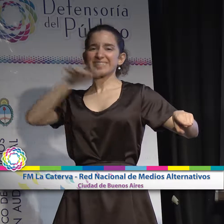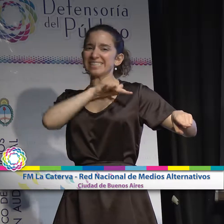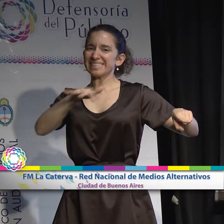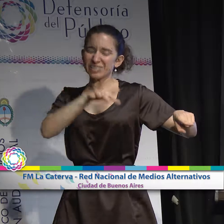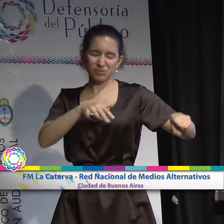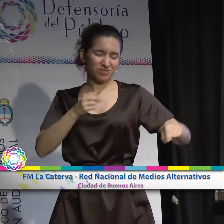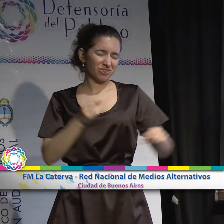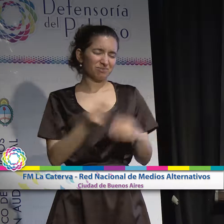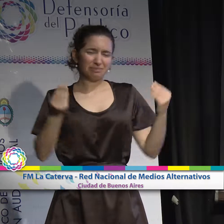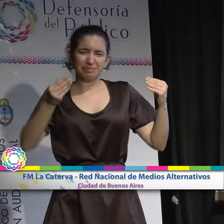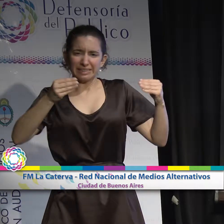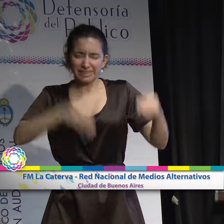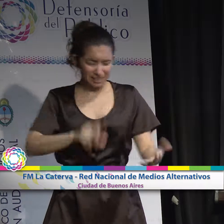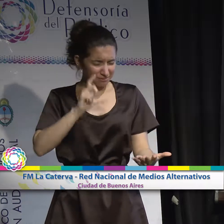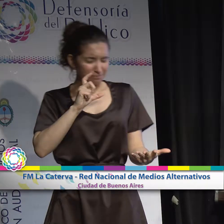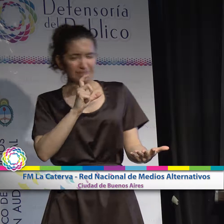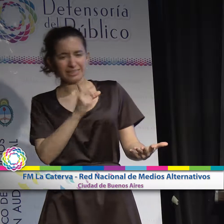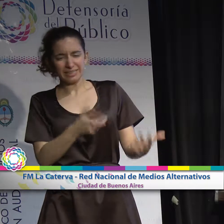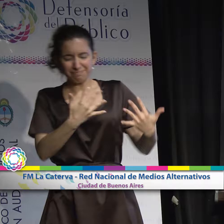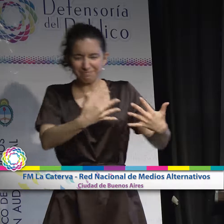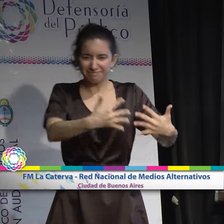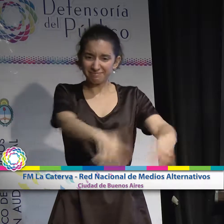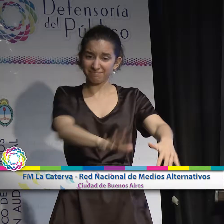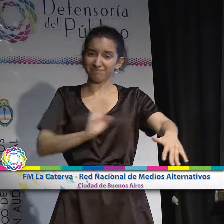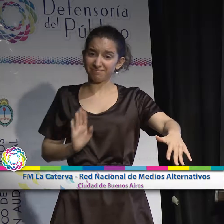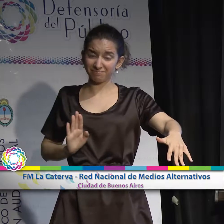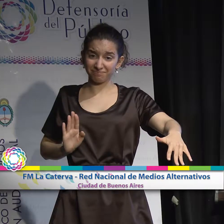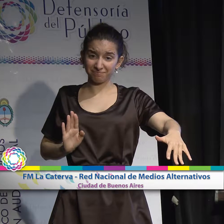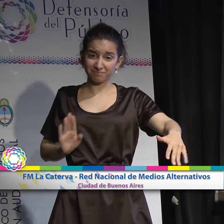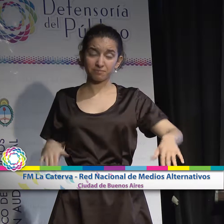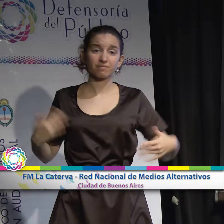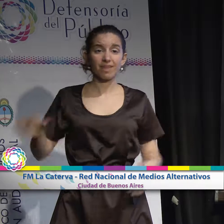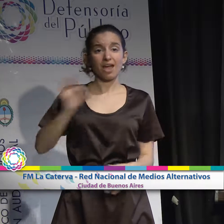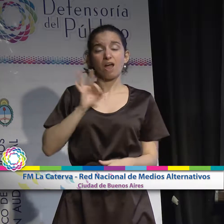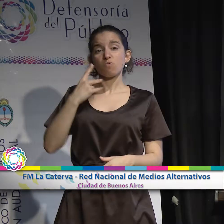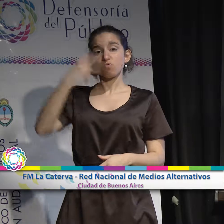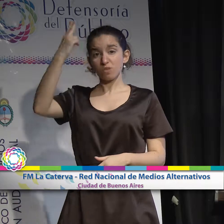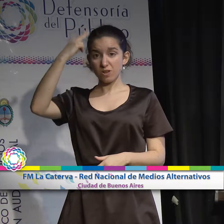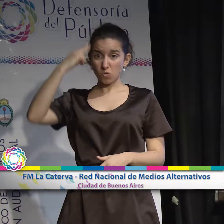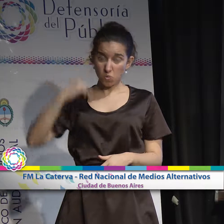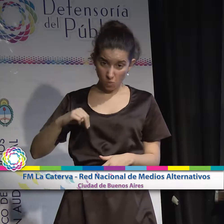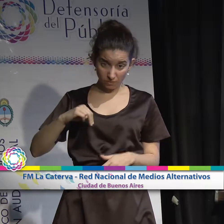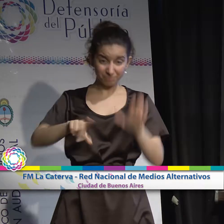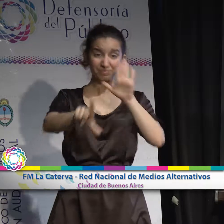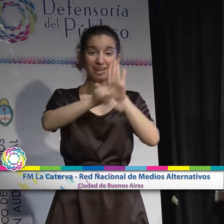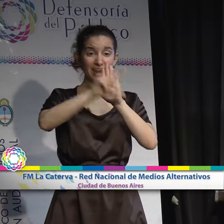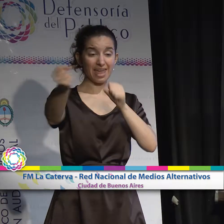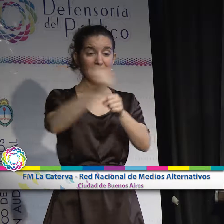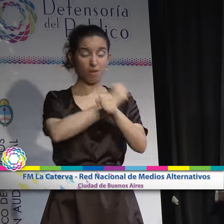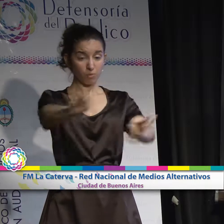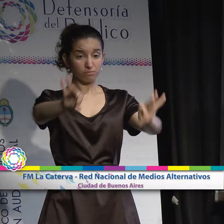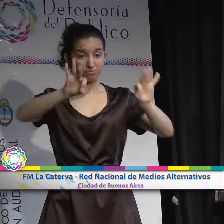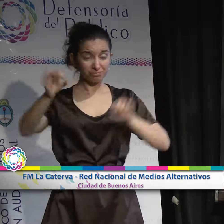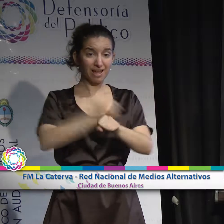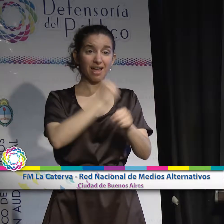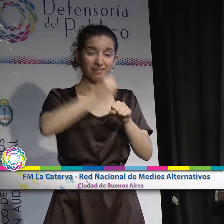precariedad y vulnerabilidad en lo que refiere a la legalidad. Desde el año 2009, año de la sanción de la ley, hasta